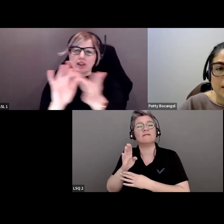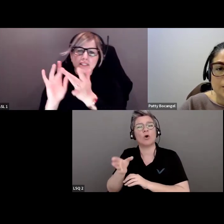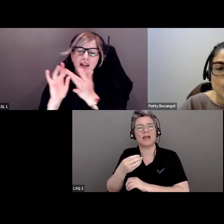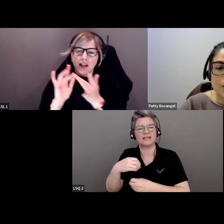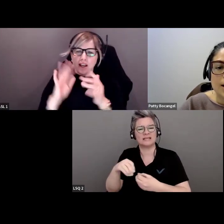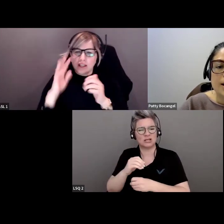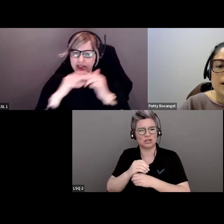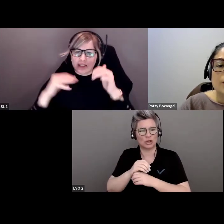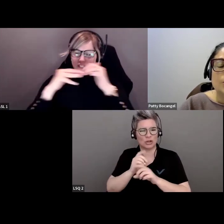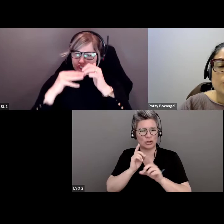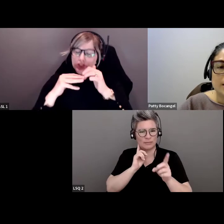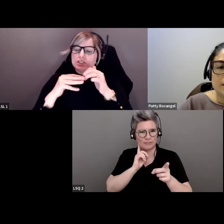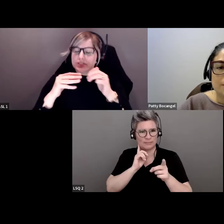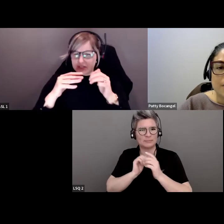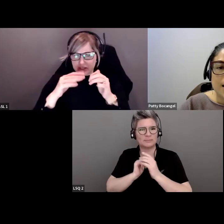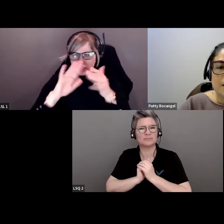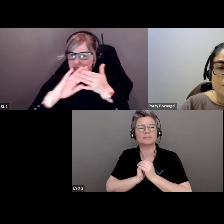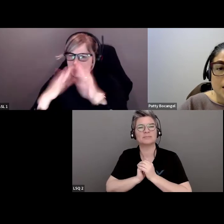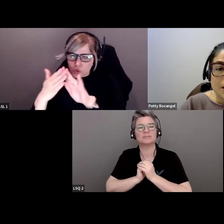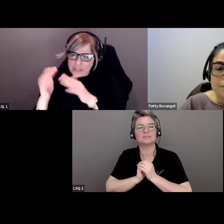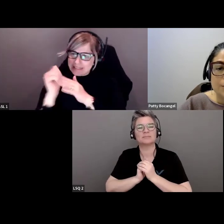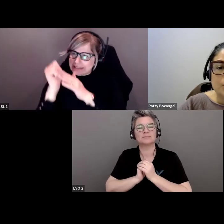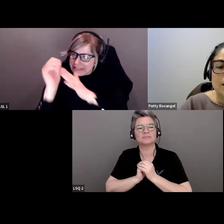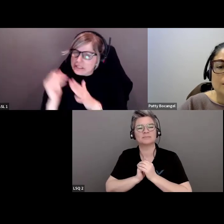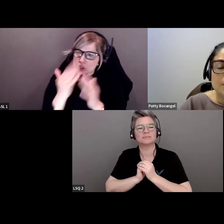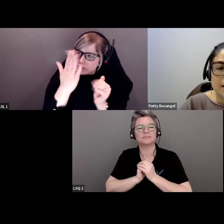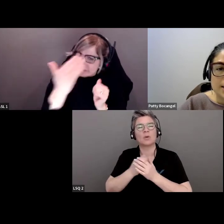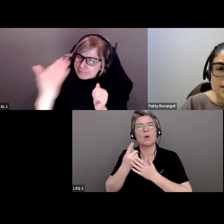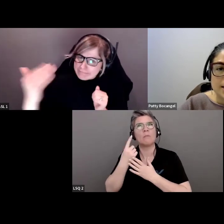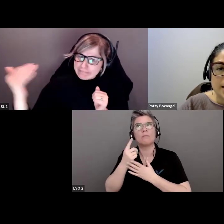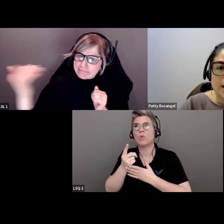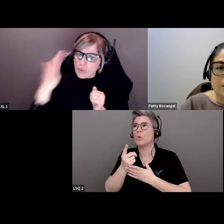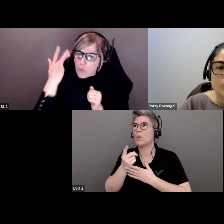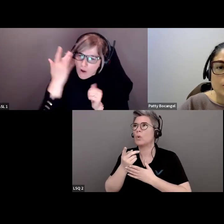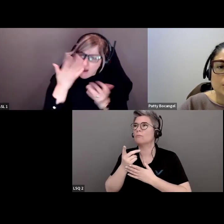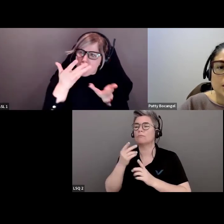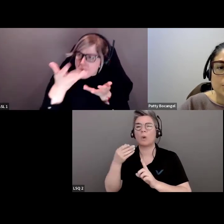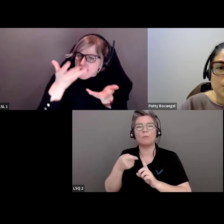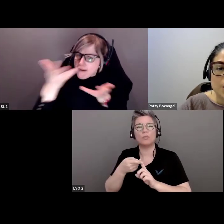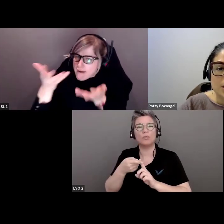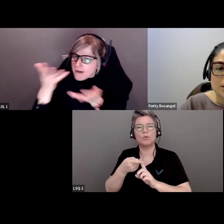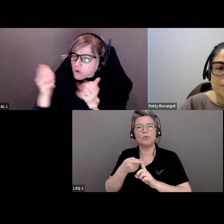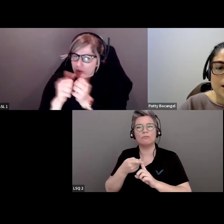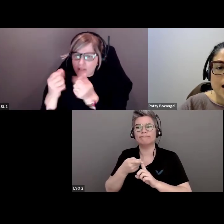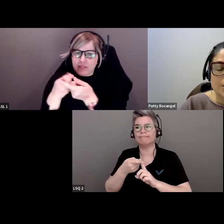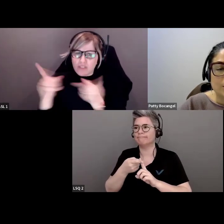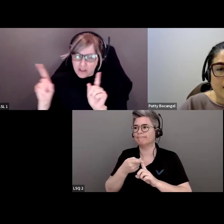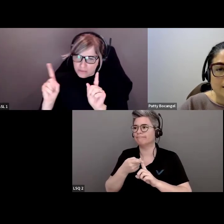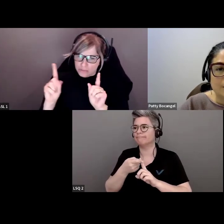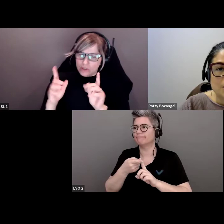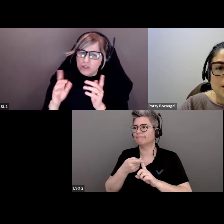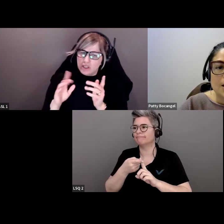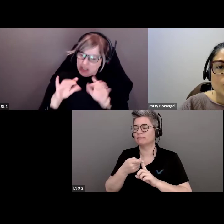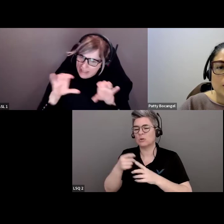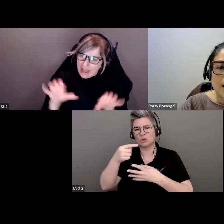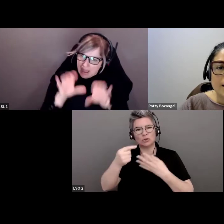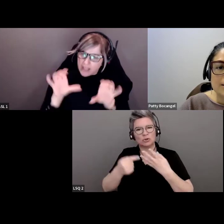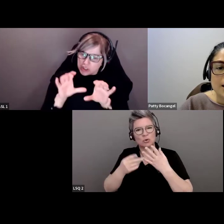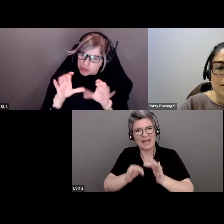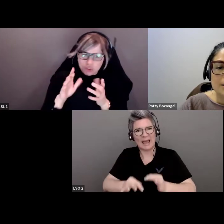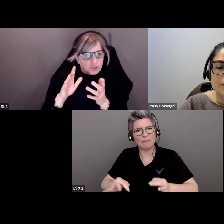identifier des mesures significatives,